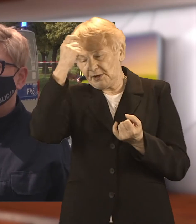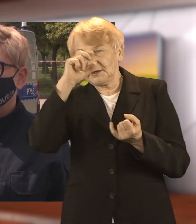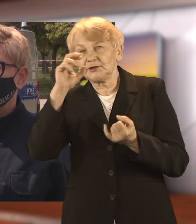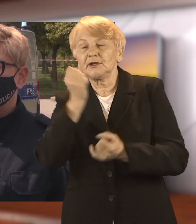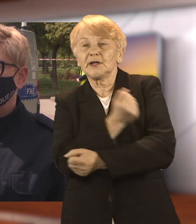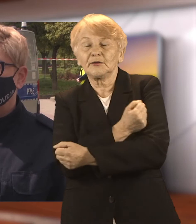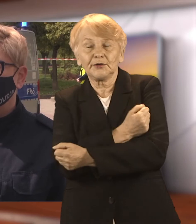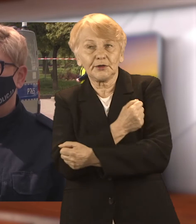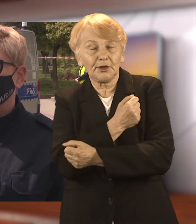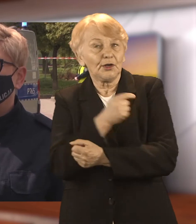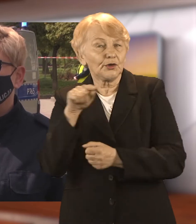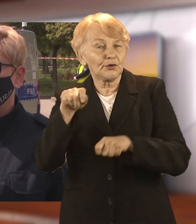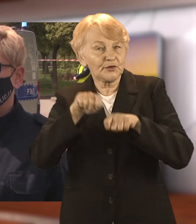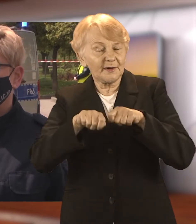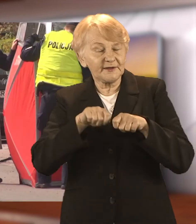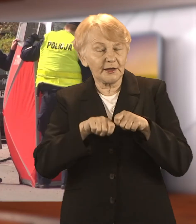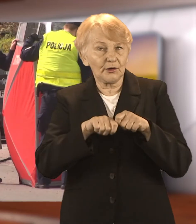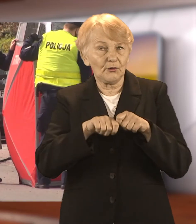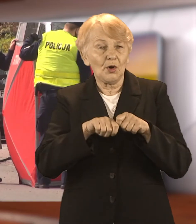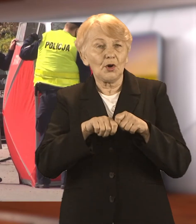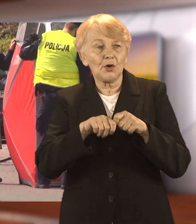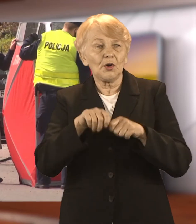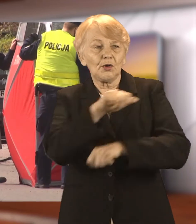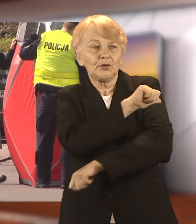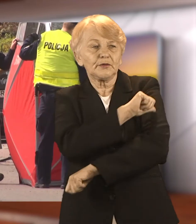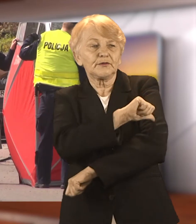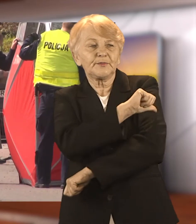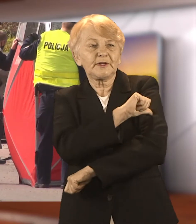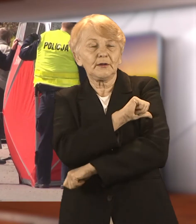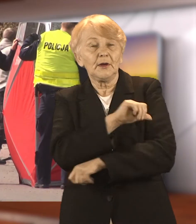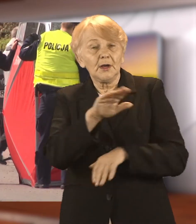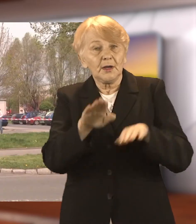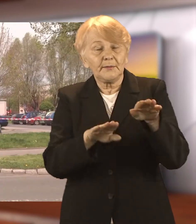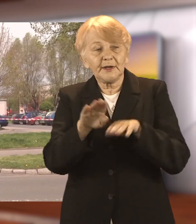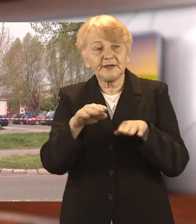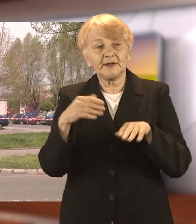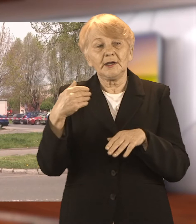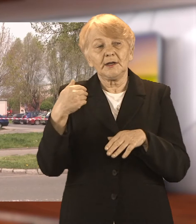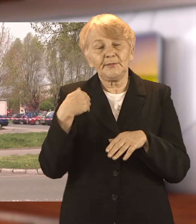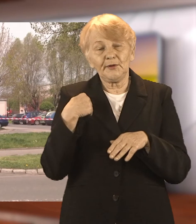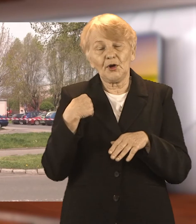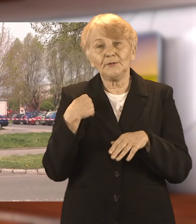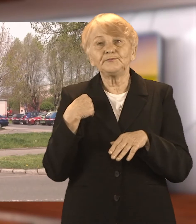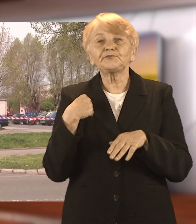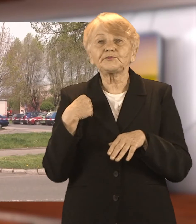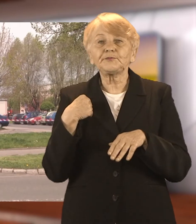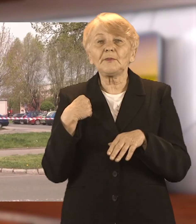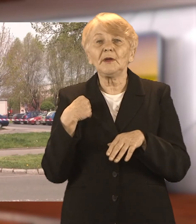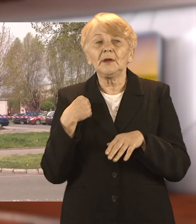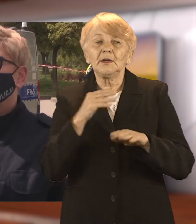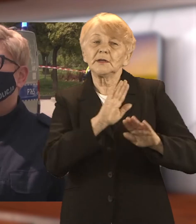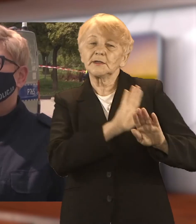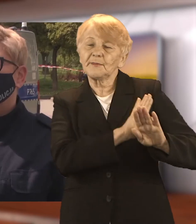mogli wykonać z nim kolejne czynności. Miejsce zdarzenia od razu zostało zabezpieczone w celu przeprowadzenia niezbędnych czynności